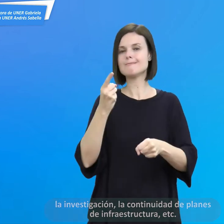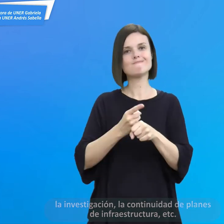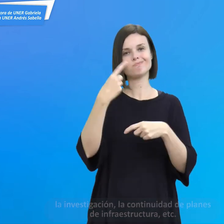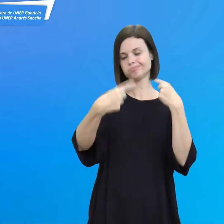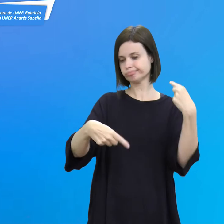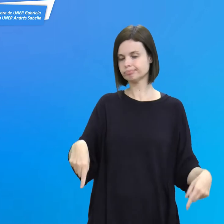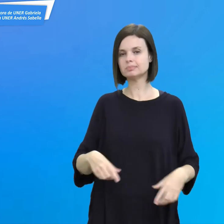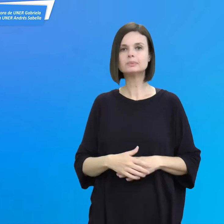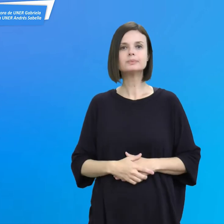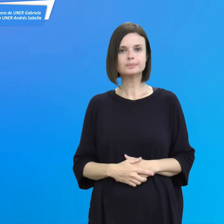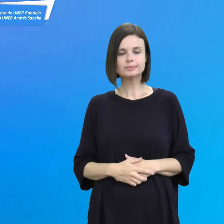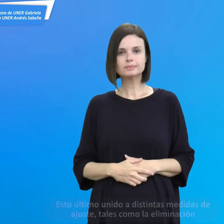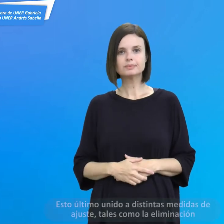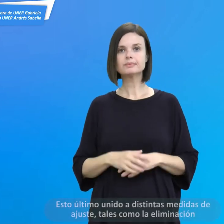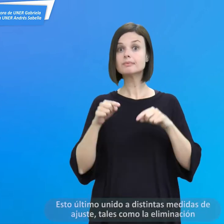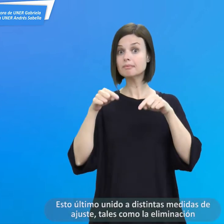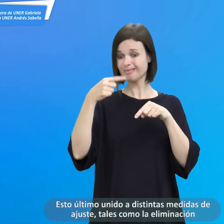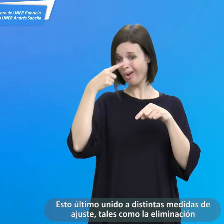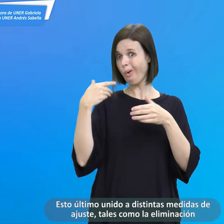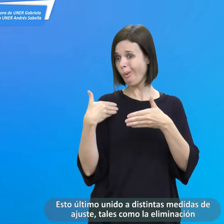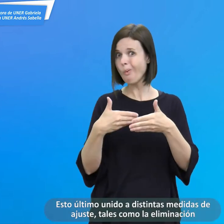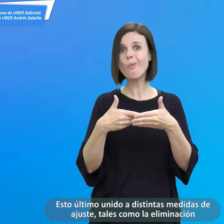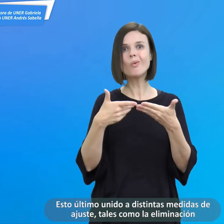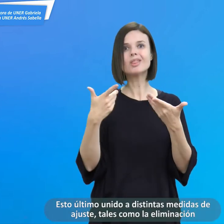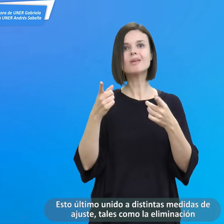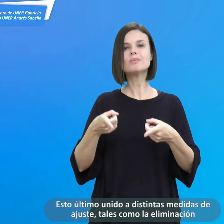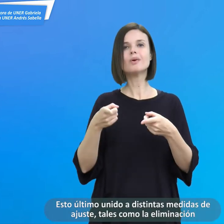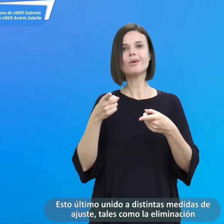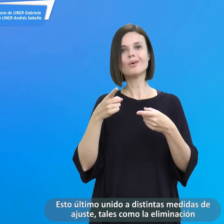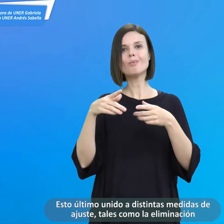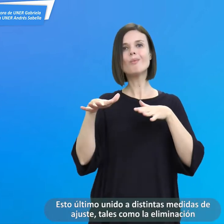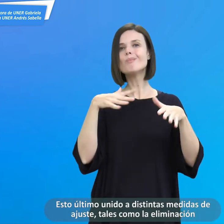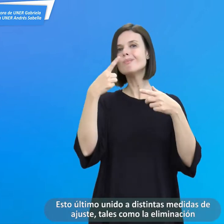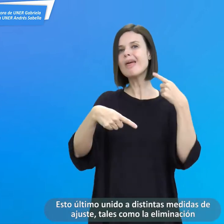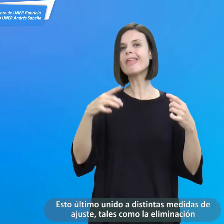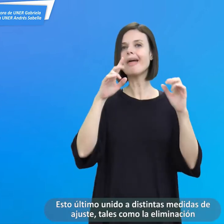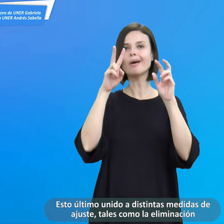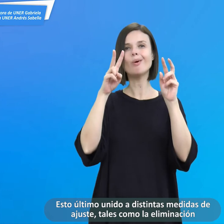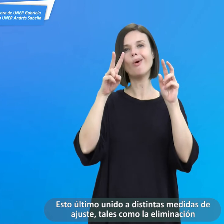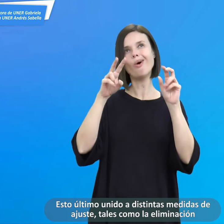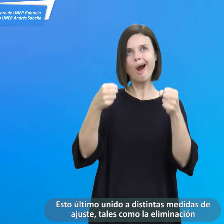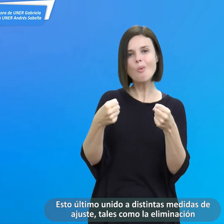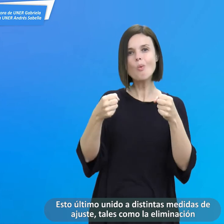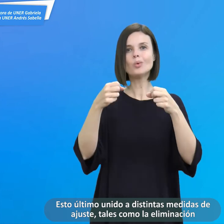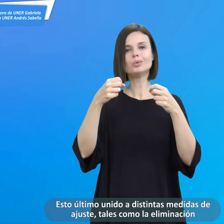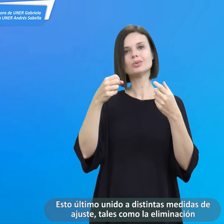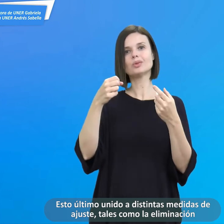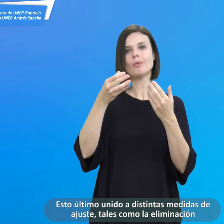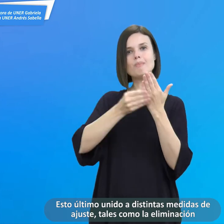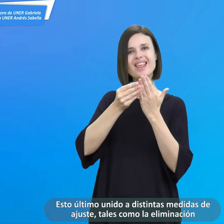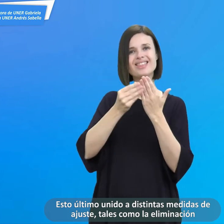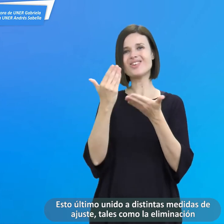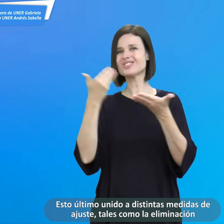planes de infraestructura, etc. Esto último unido a distintas medidas de ajuste,